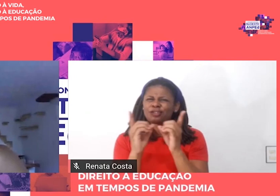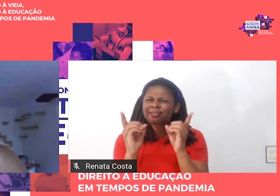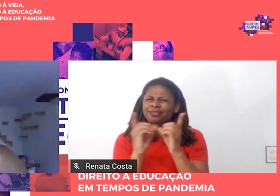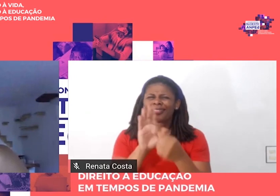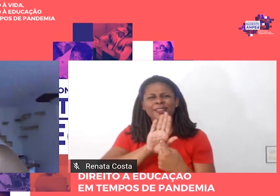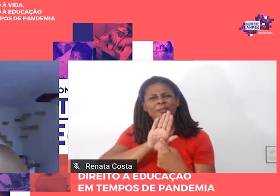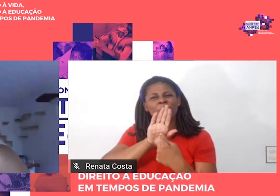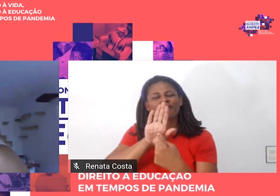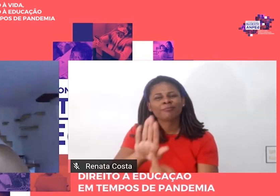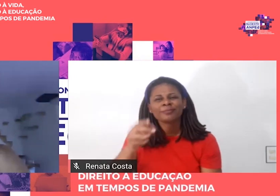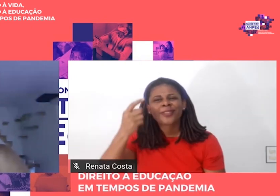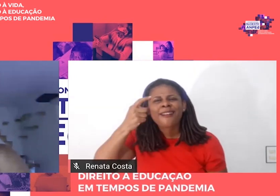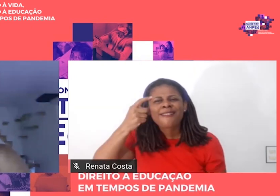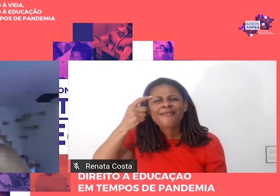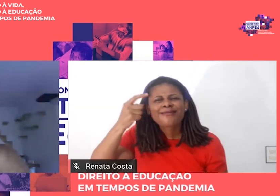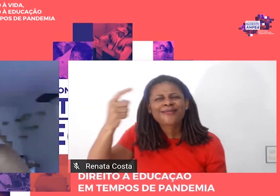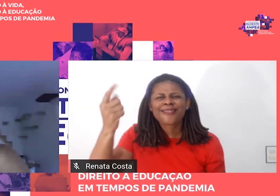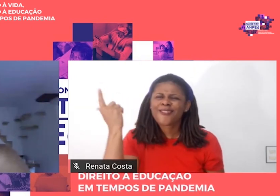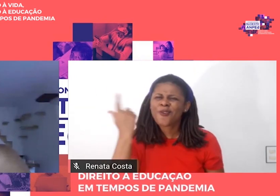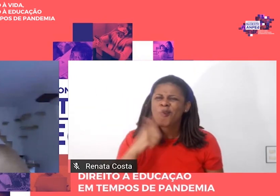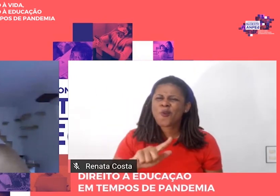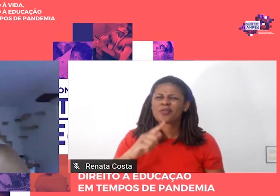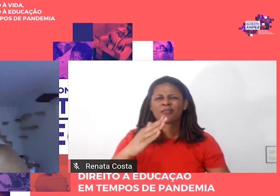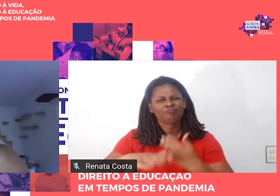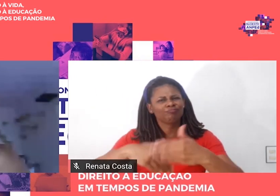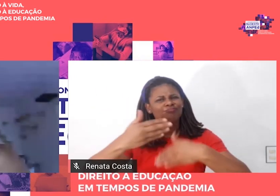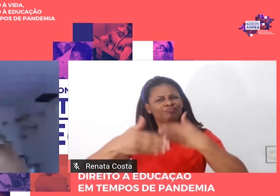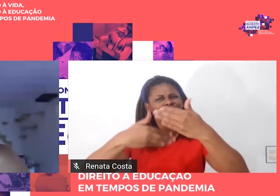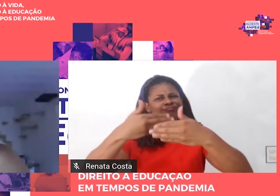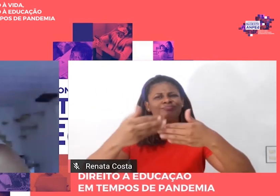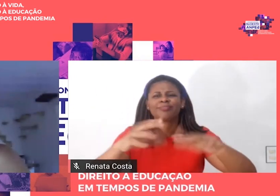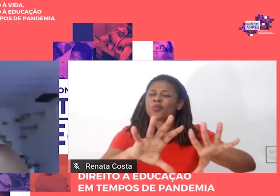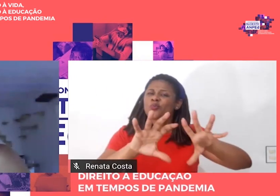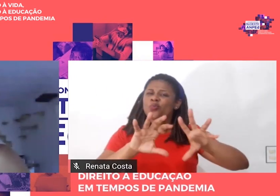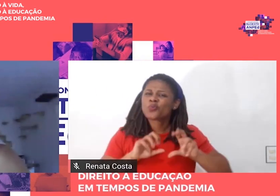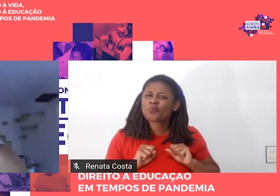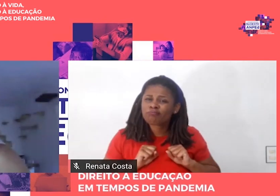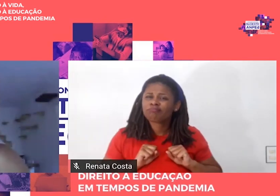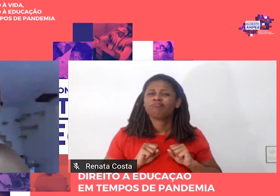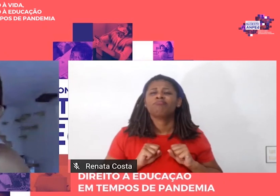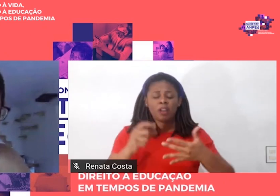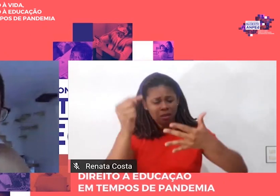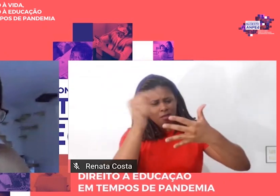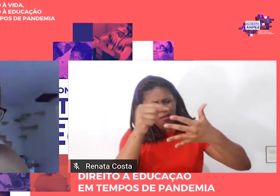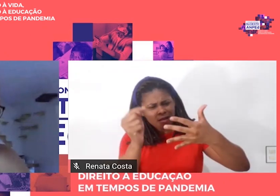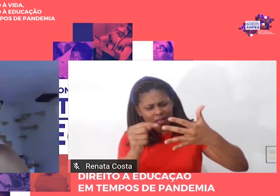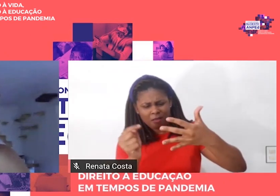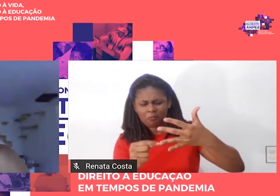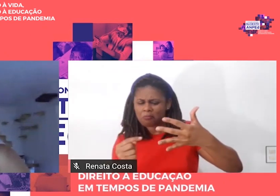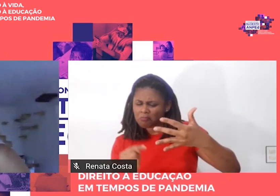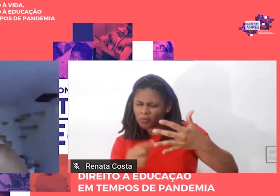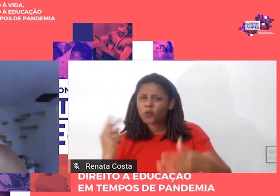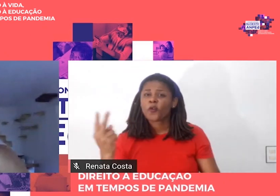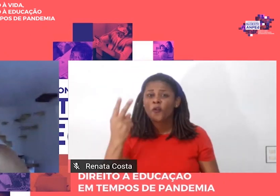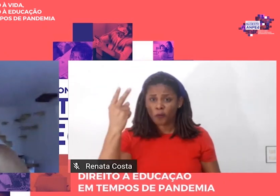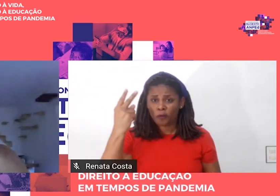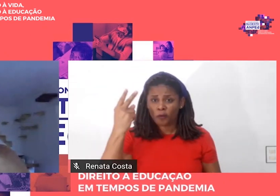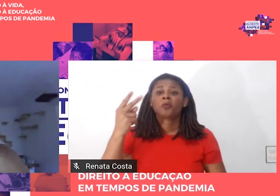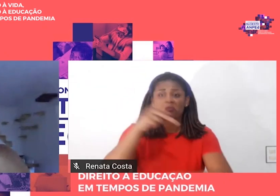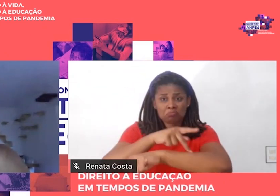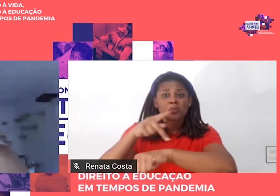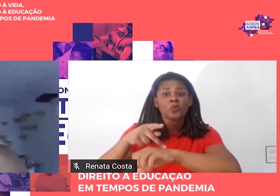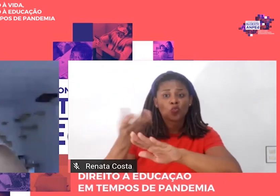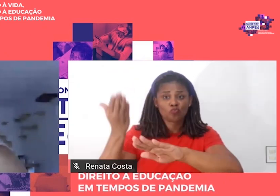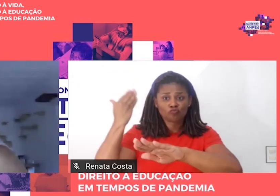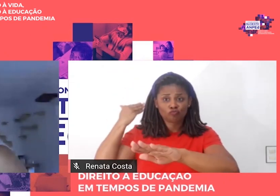superação por incorporação, reconhecendo elementos válidos das pedagogias tradicional e nova, bem como